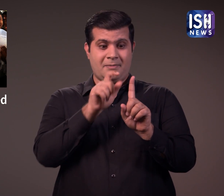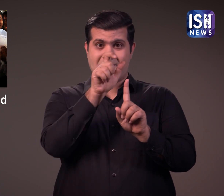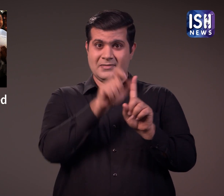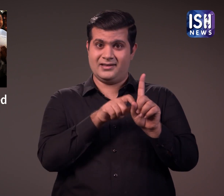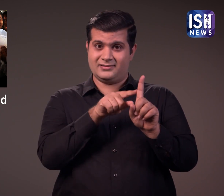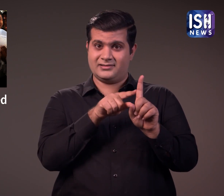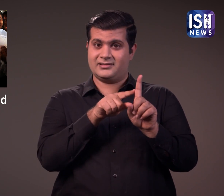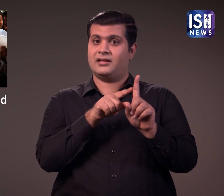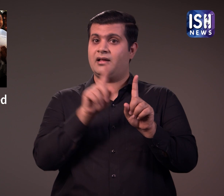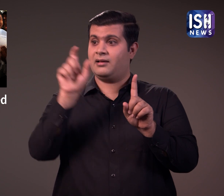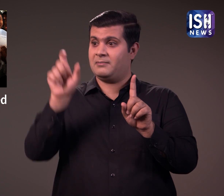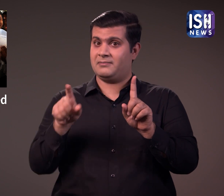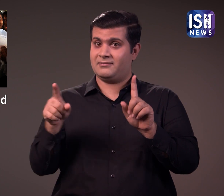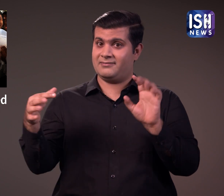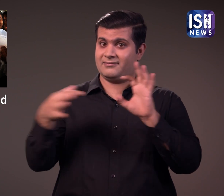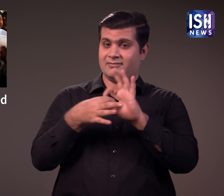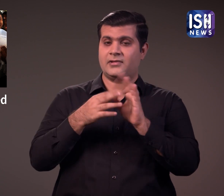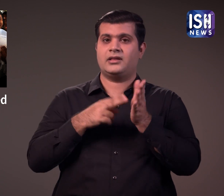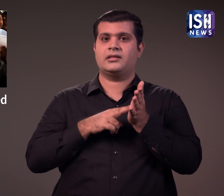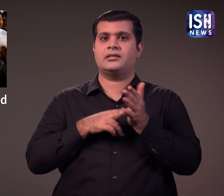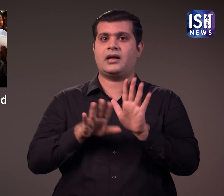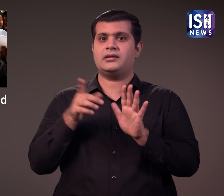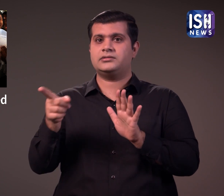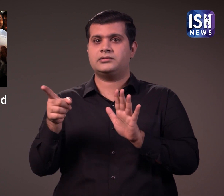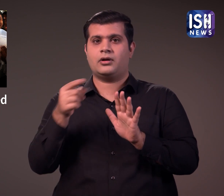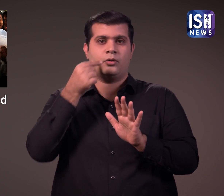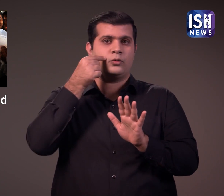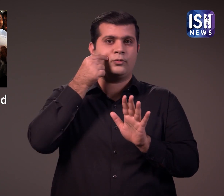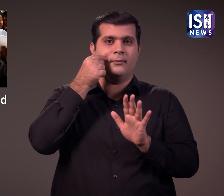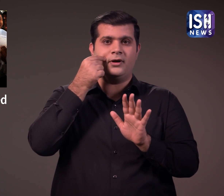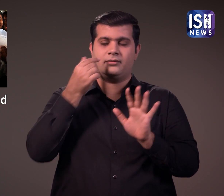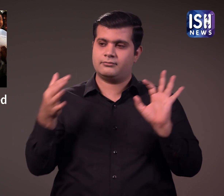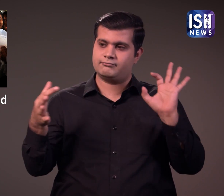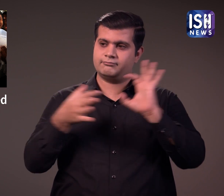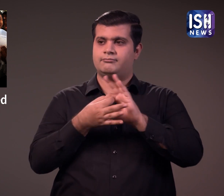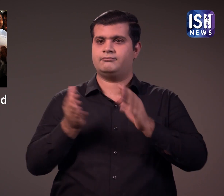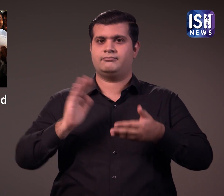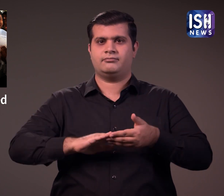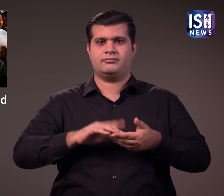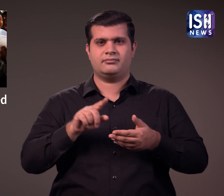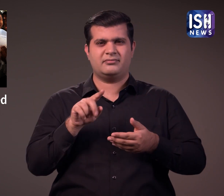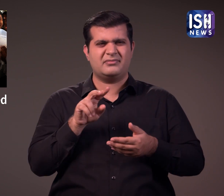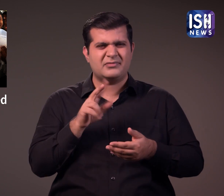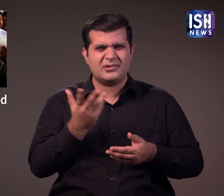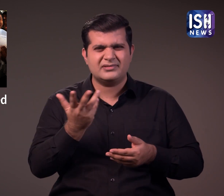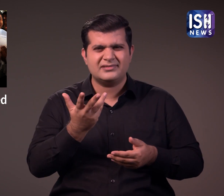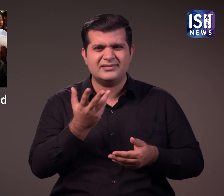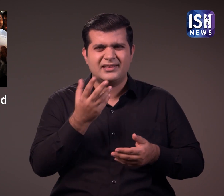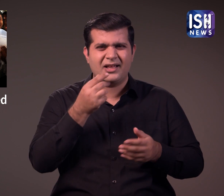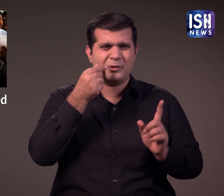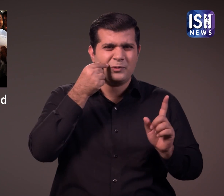यह मानव और प्रकृति के बीच का विवा है इसका क्या मतलब है